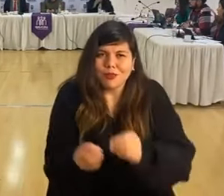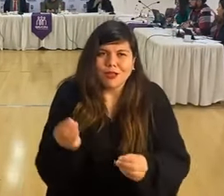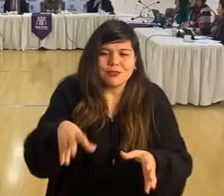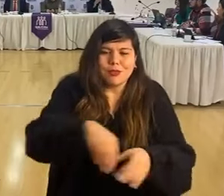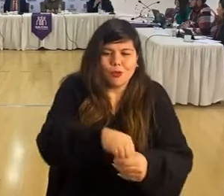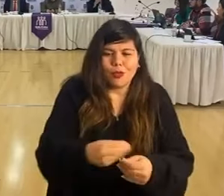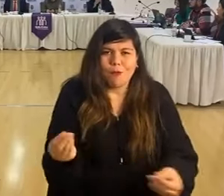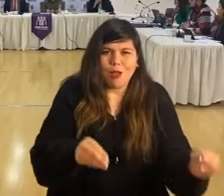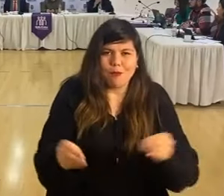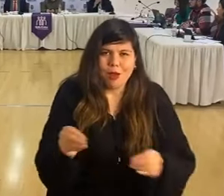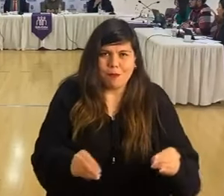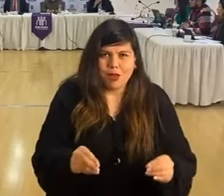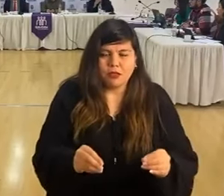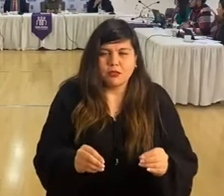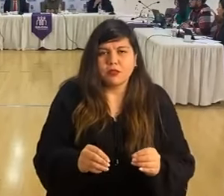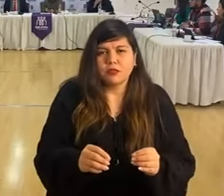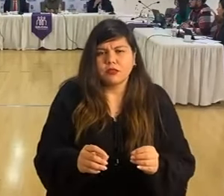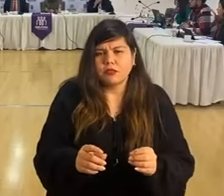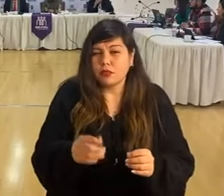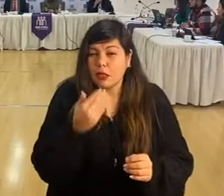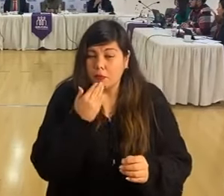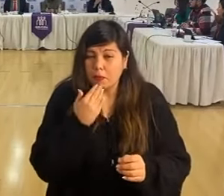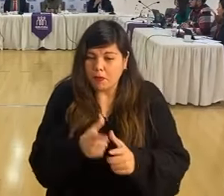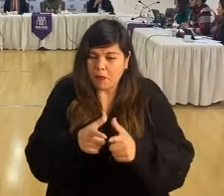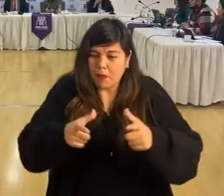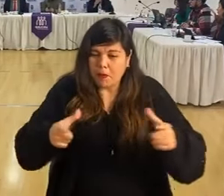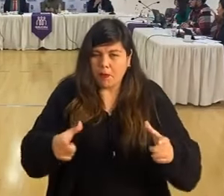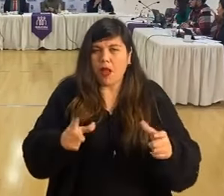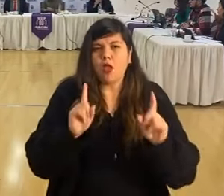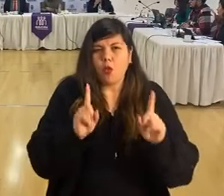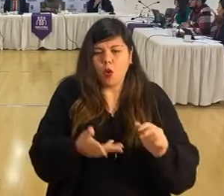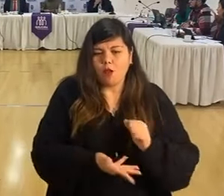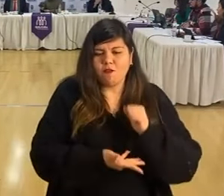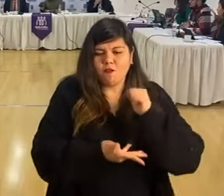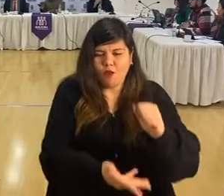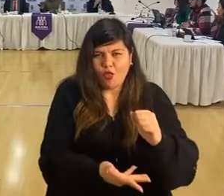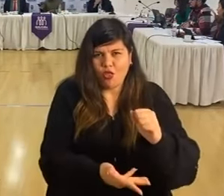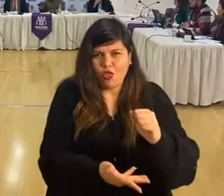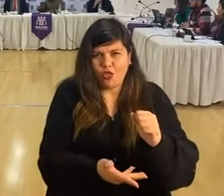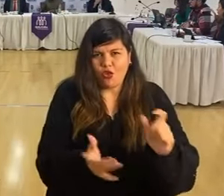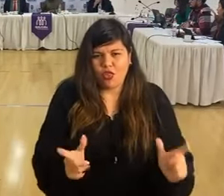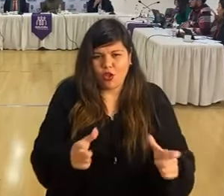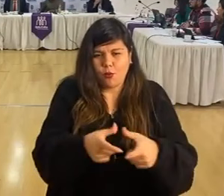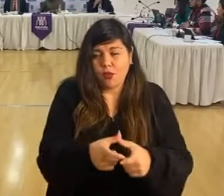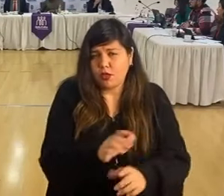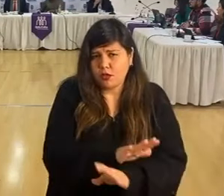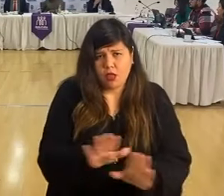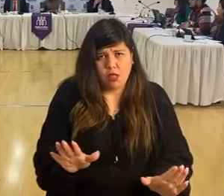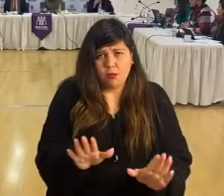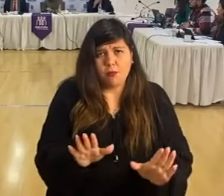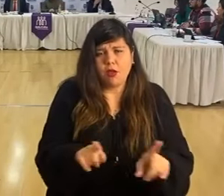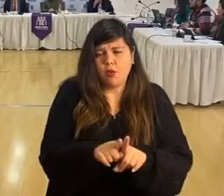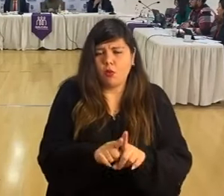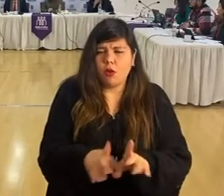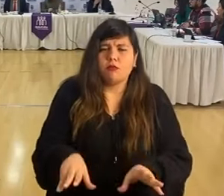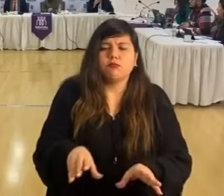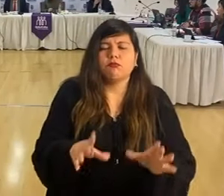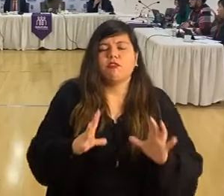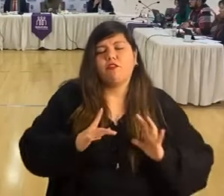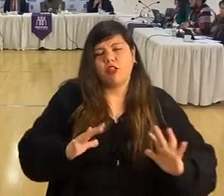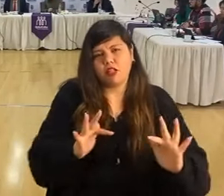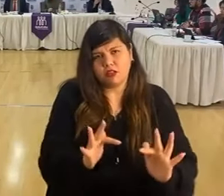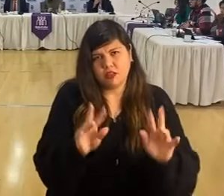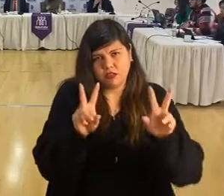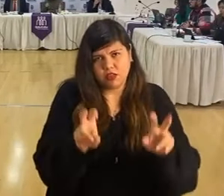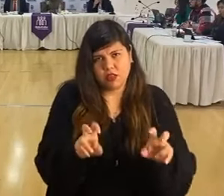solamente llegar a mayor cantidad de personas, sino que también llegar con los fondos para esta cantidad de comités. Solamente eso y subirme las felicitaciones por respecto a eso.